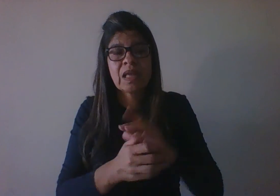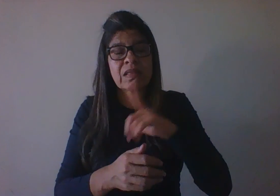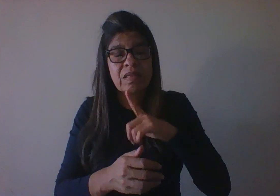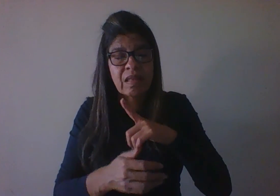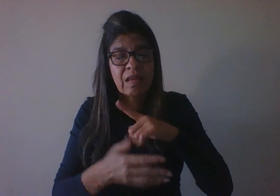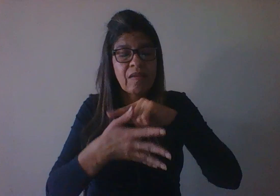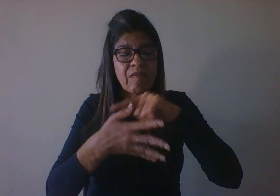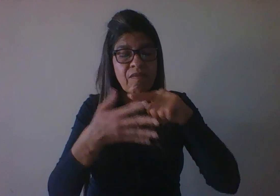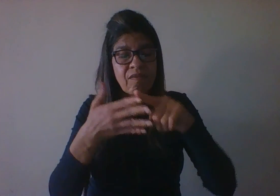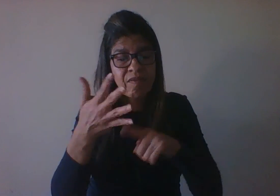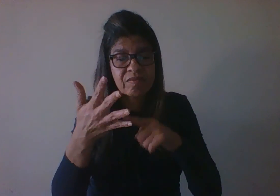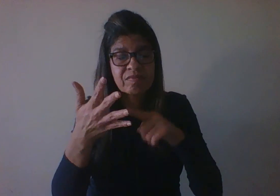cognitivo e motor.